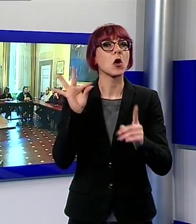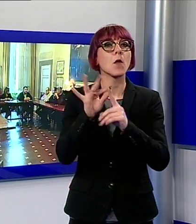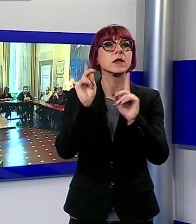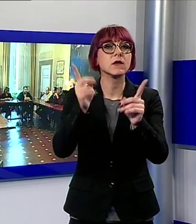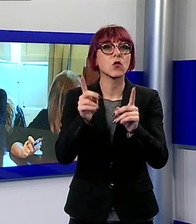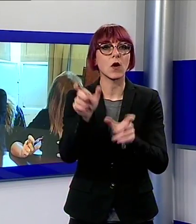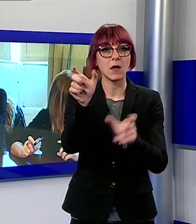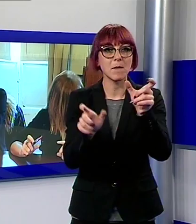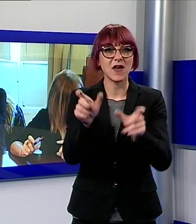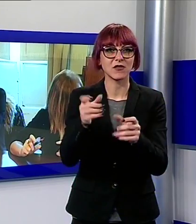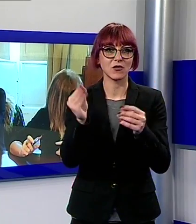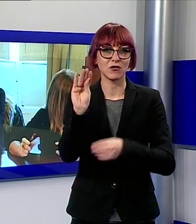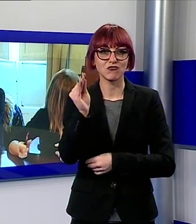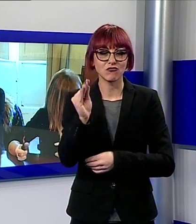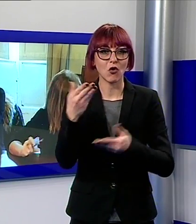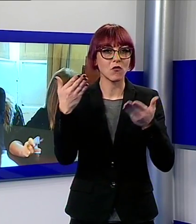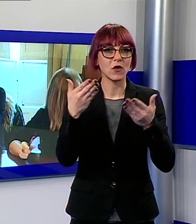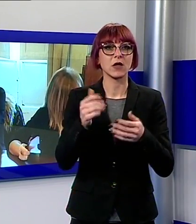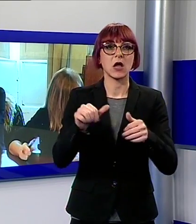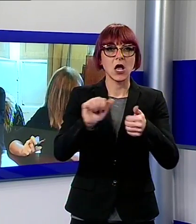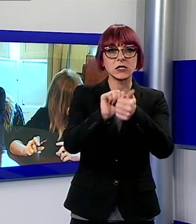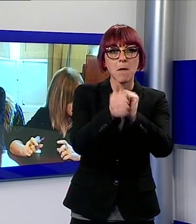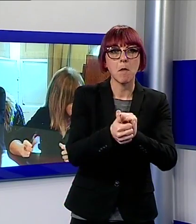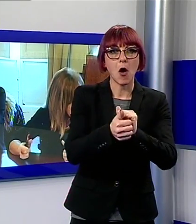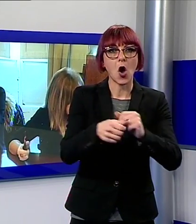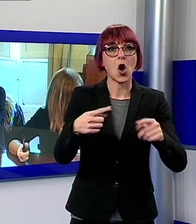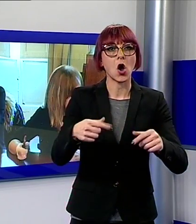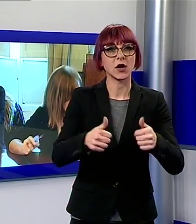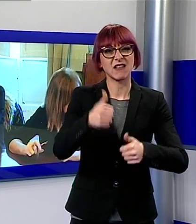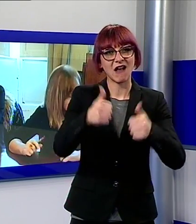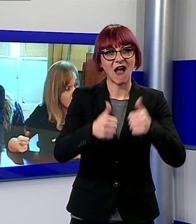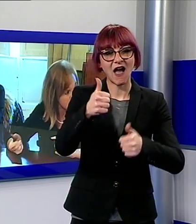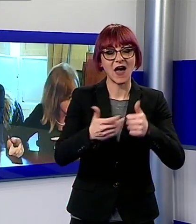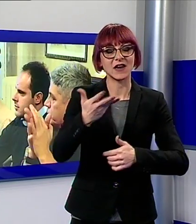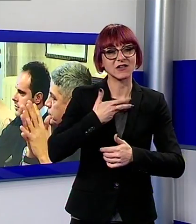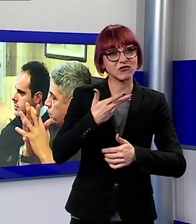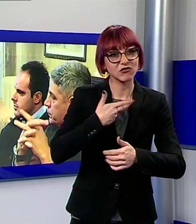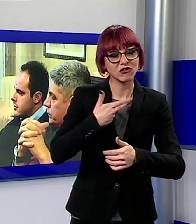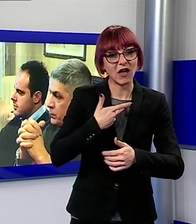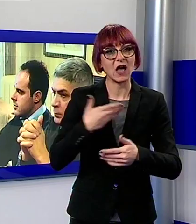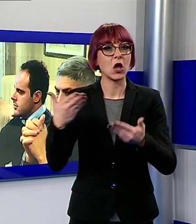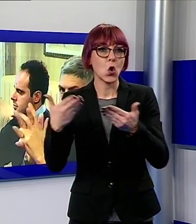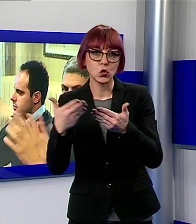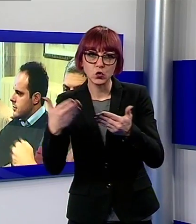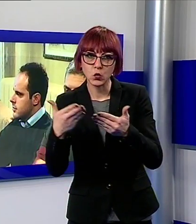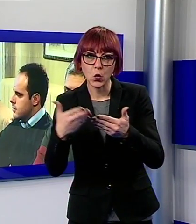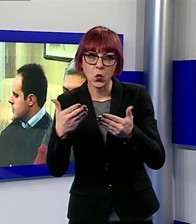quei ragazzi che svolgono attività sportiva a livello agonistico stretti nella morsa dello studio degli allenamenti e delle gare